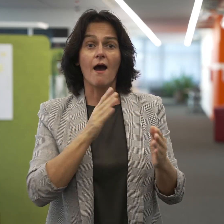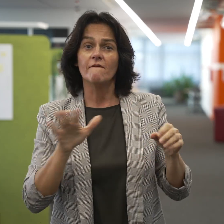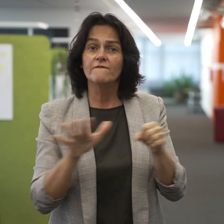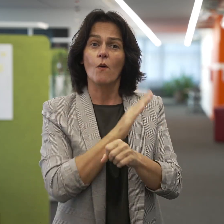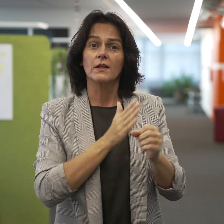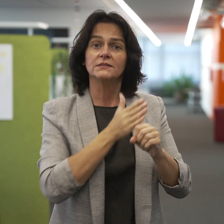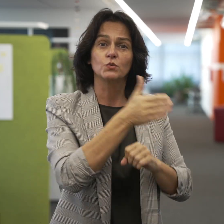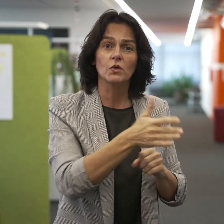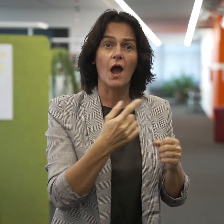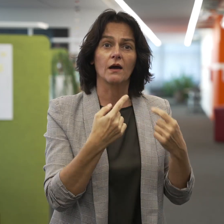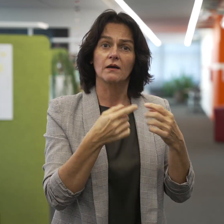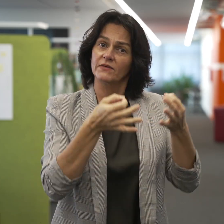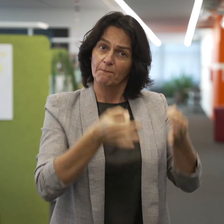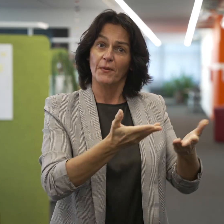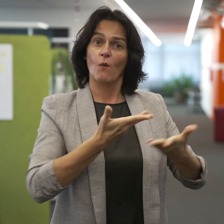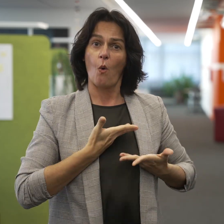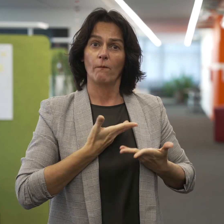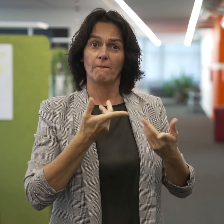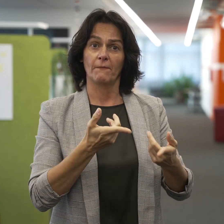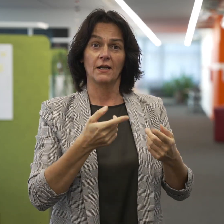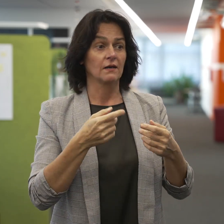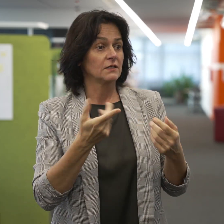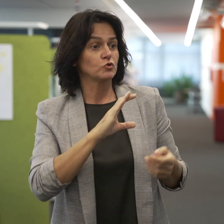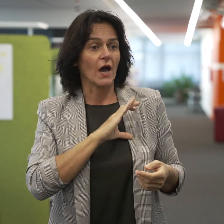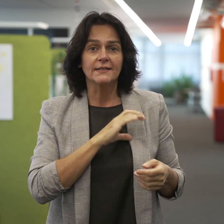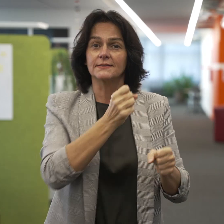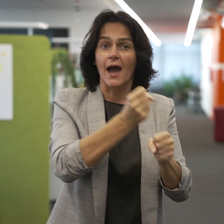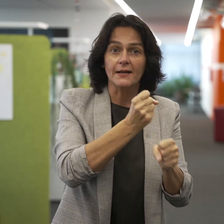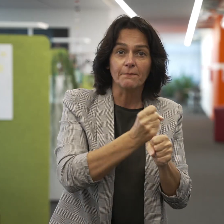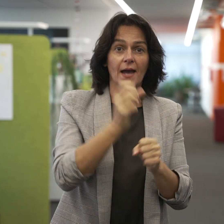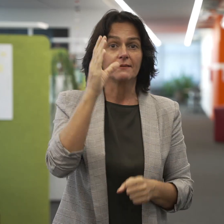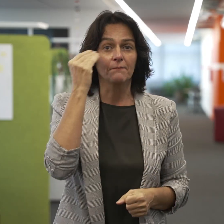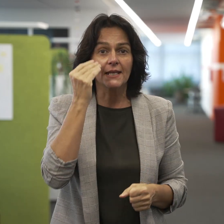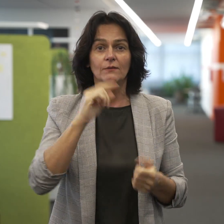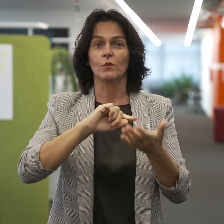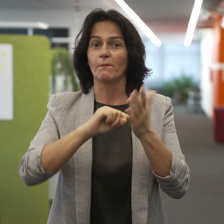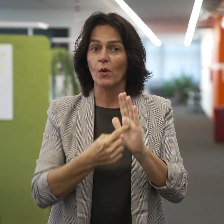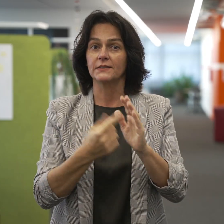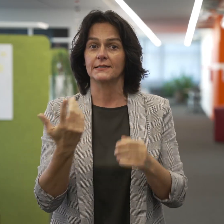Mit dem Zugang können die Chancen auf Arbeit, Bildung, Politik und gesellschaftliches Leben erhöht werden.